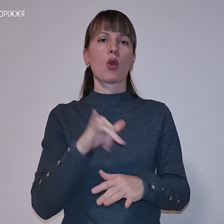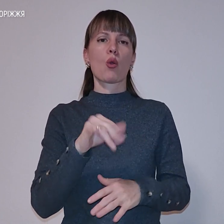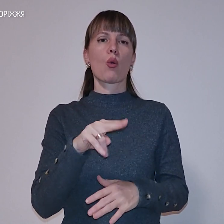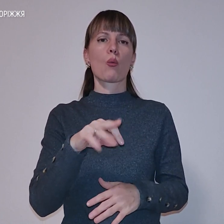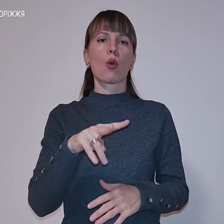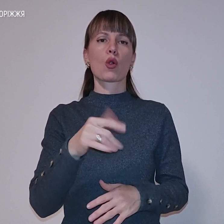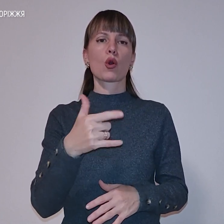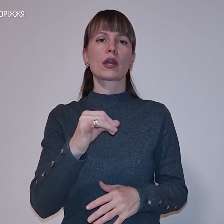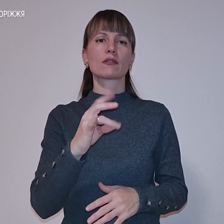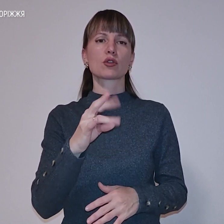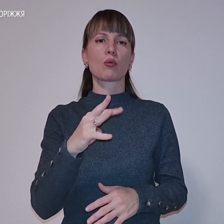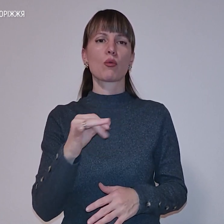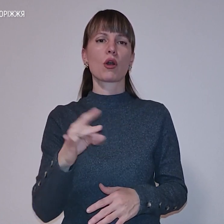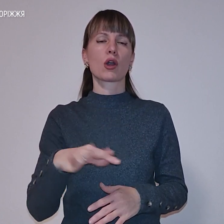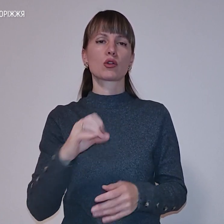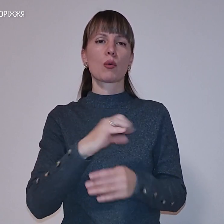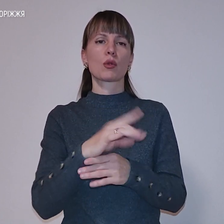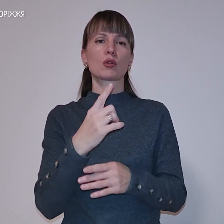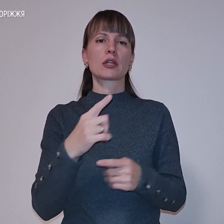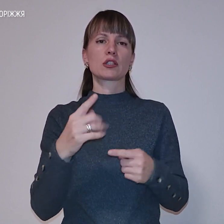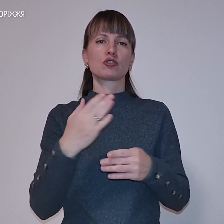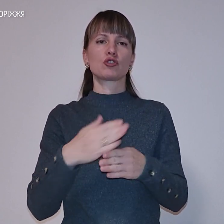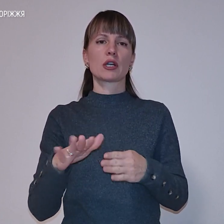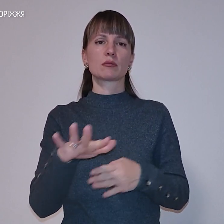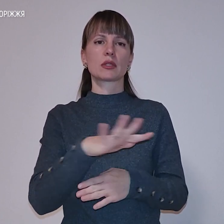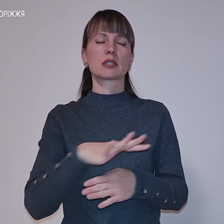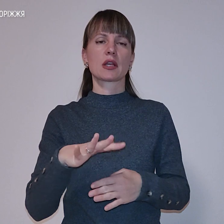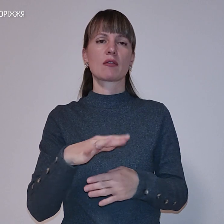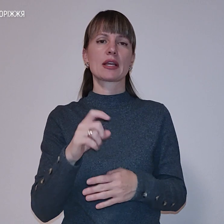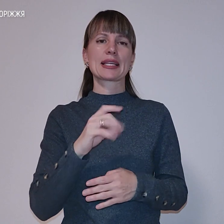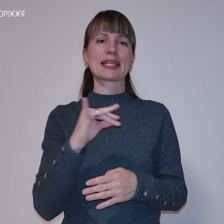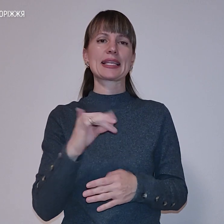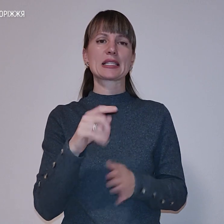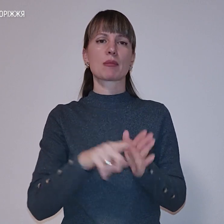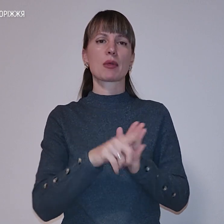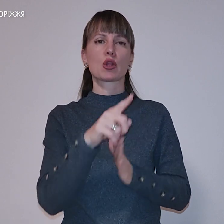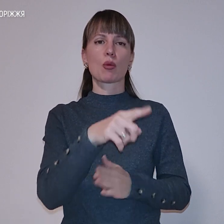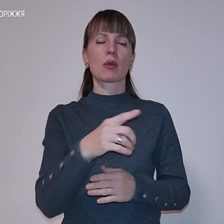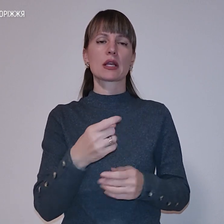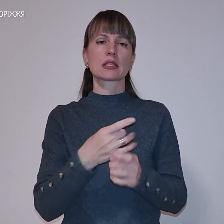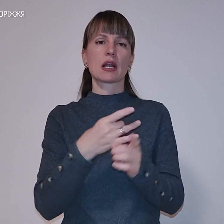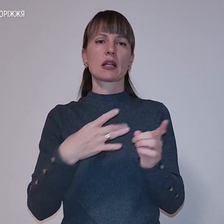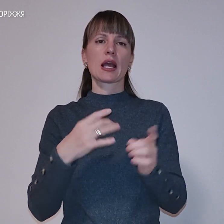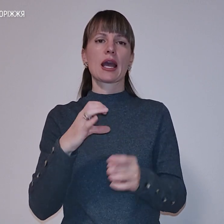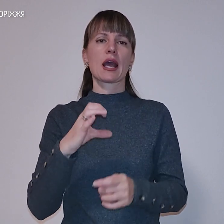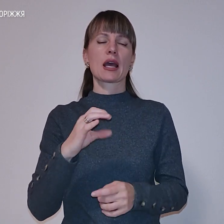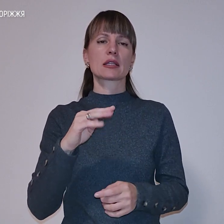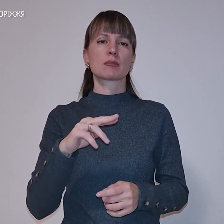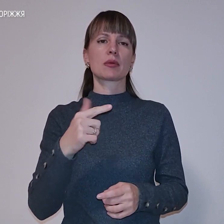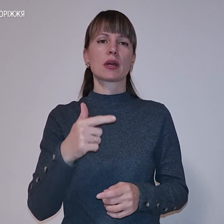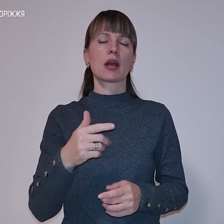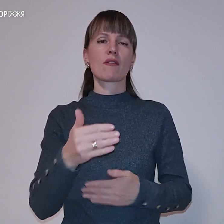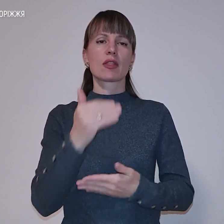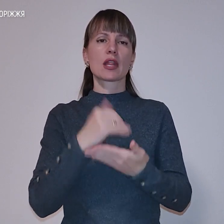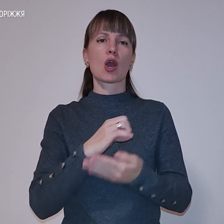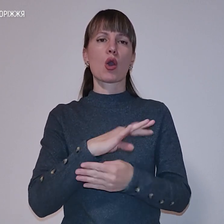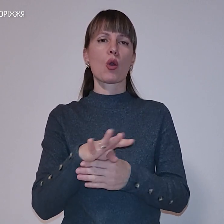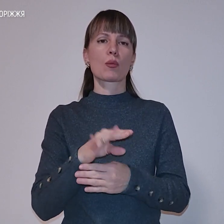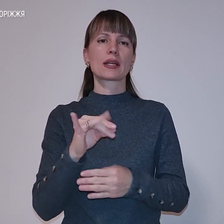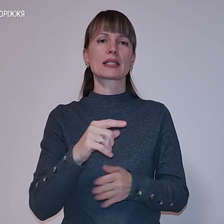районі та встріляли одну з ділянок містевості із мінаметів, а іншу з датаметів АСПГ. Наслідок обстрілу із мінамету одного